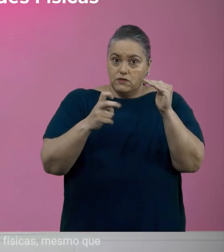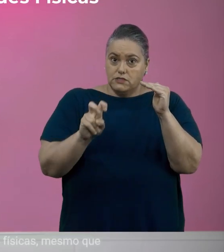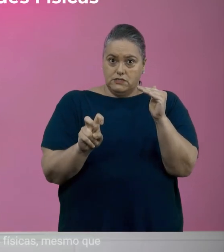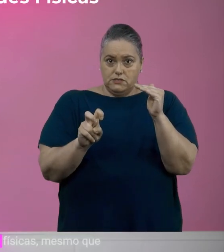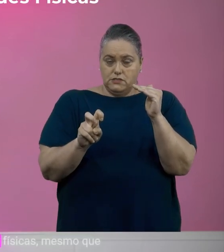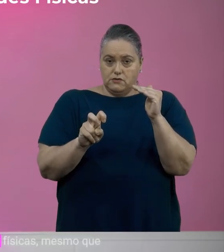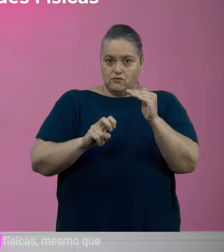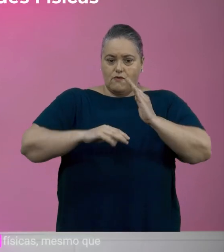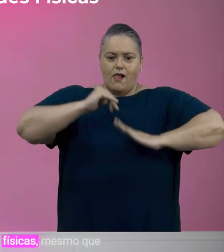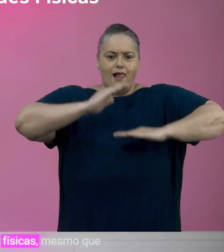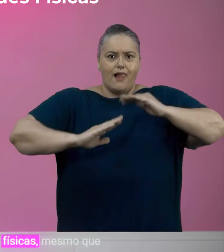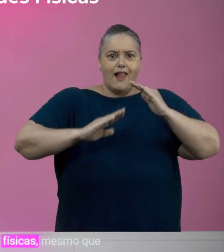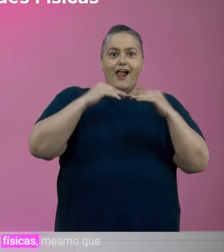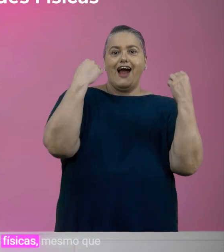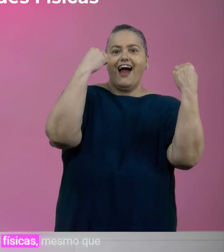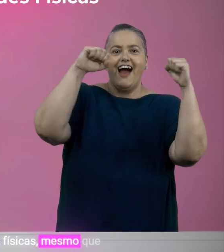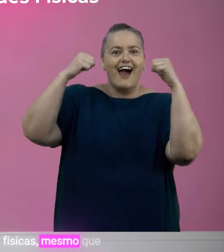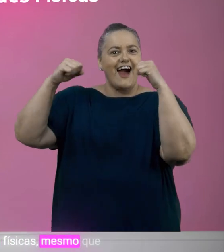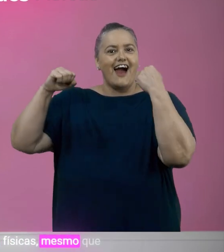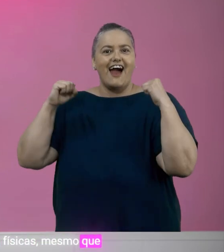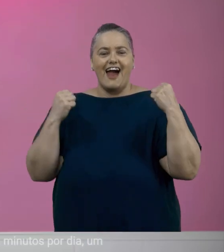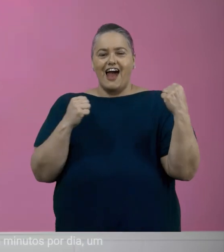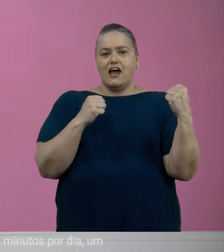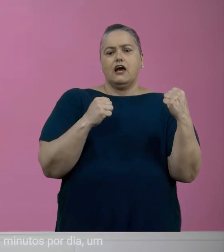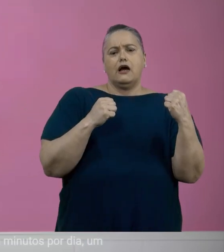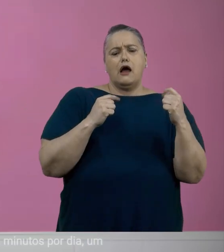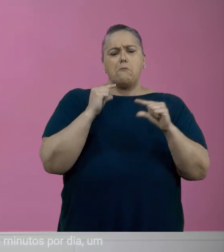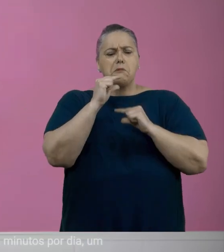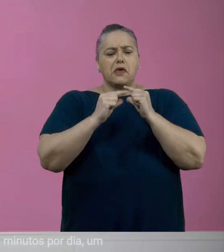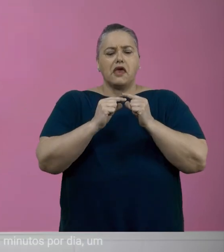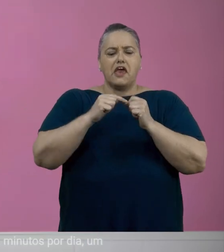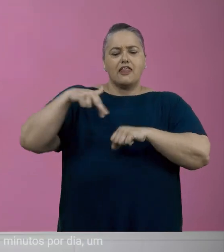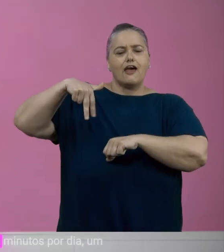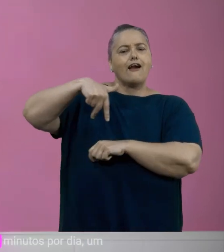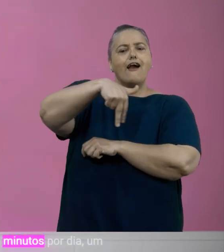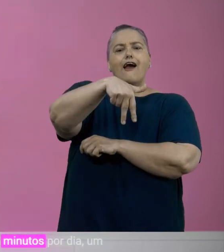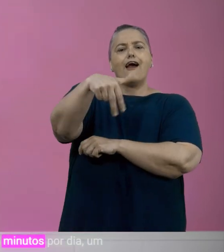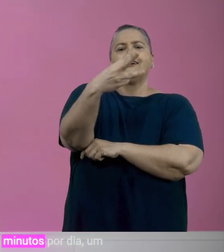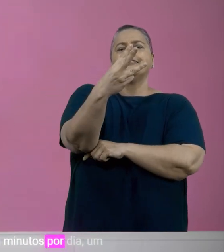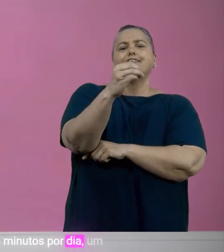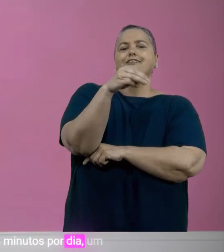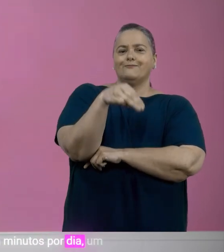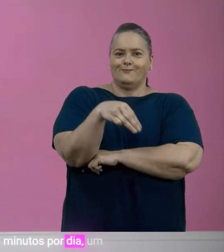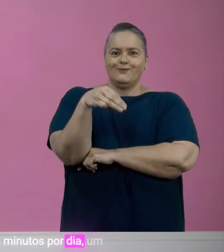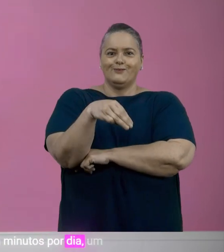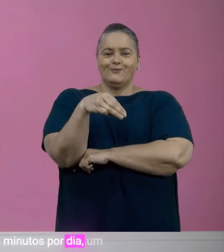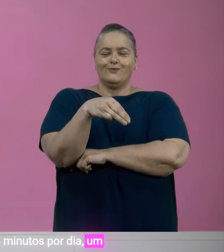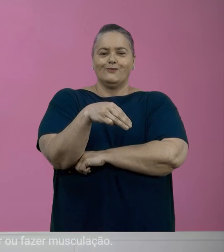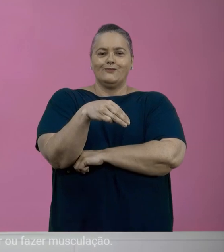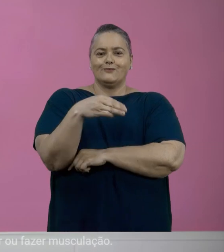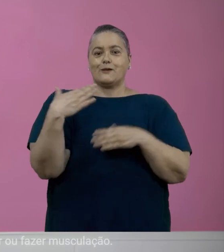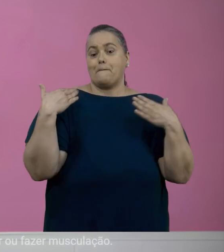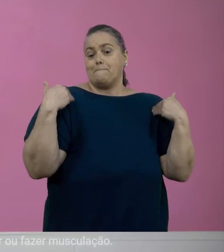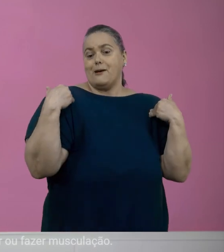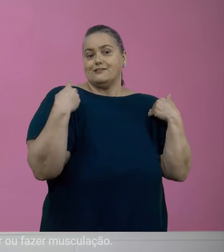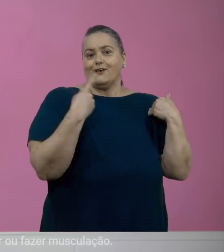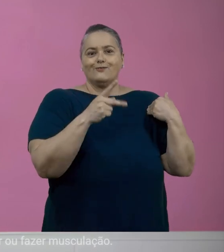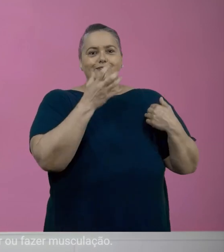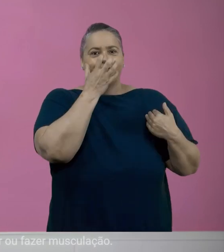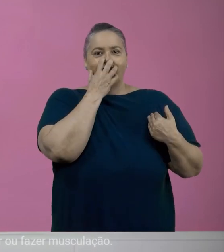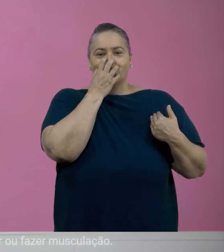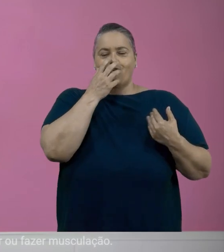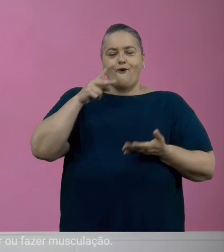Pratique atividades físicas, mesmo que seja uma pequena caminhada de 30 minutos por dia, um passeio com seu